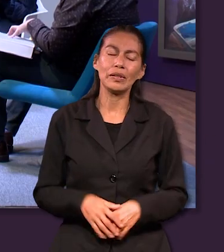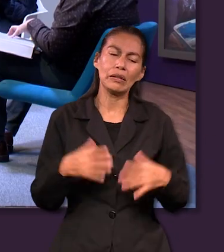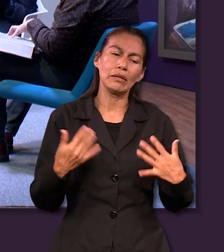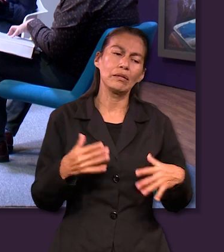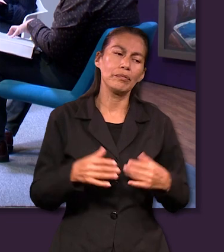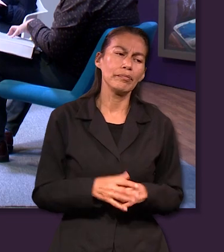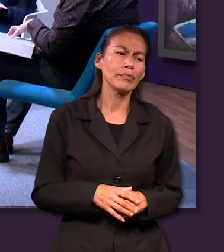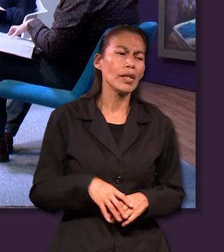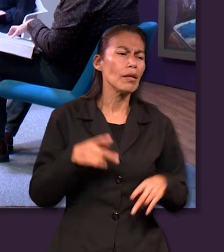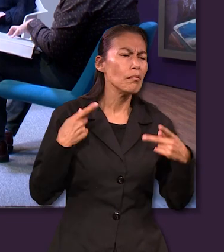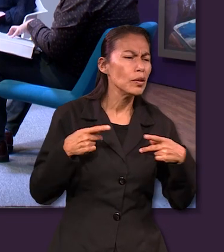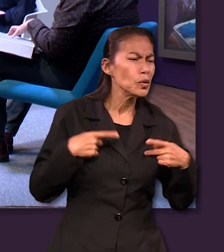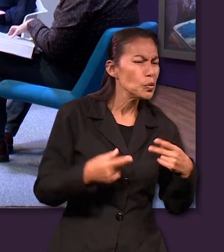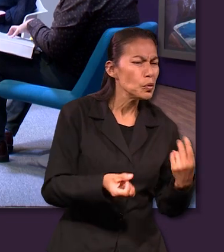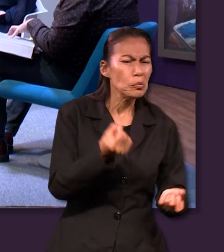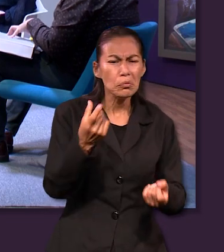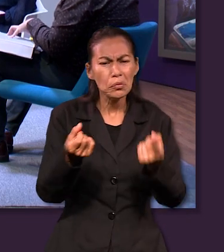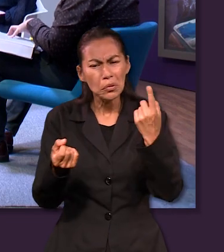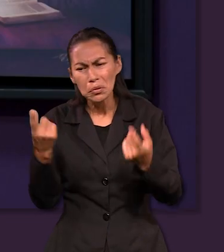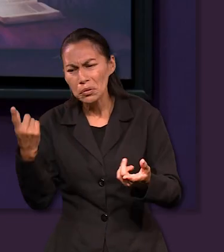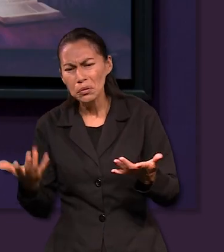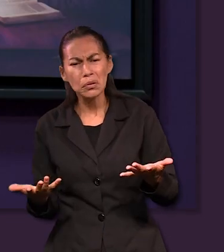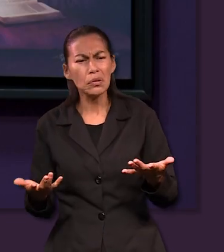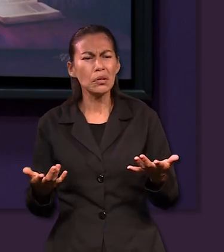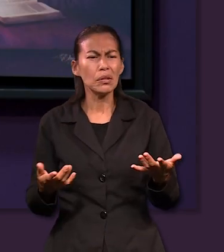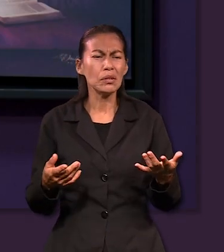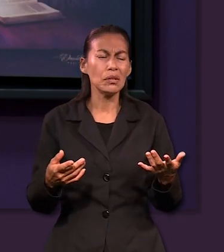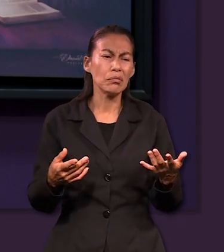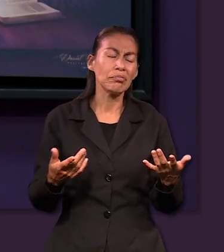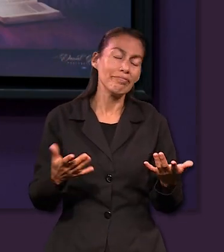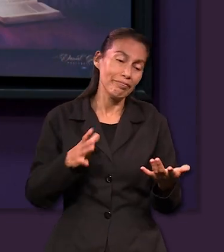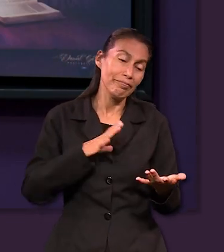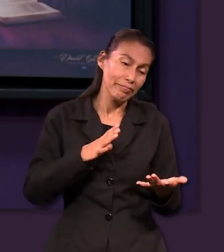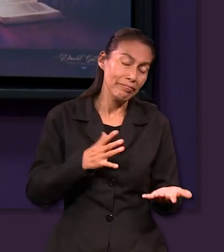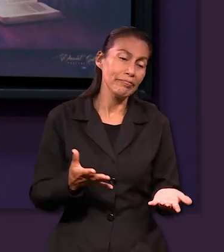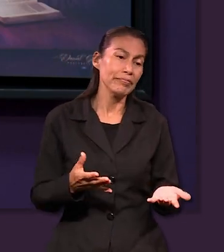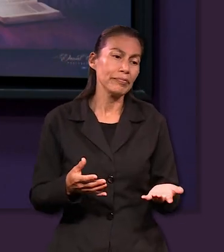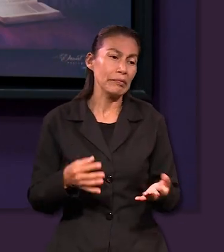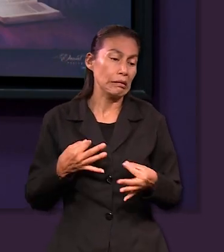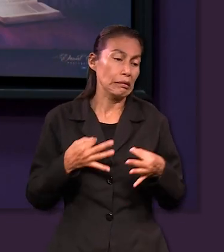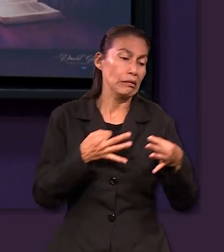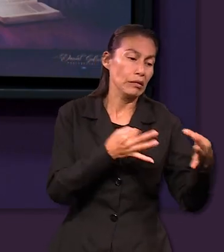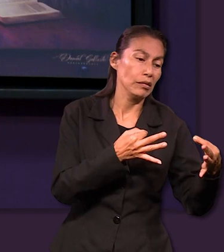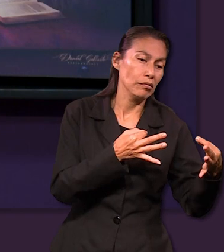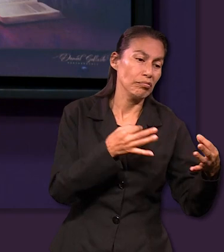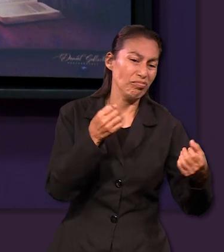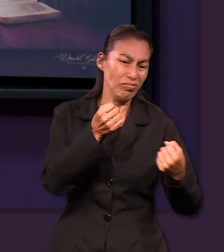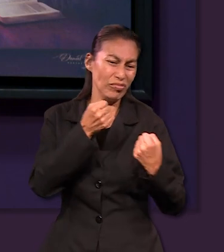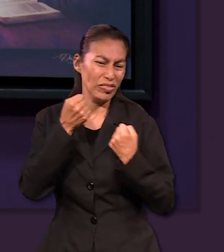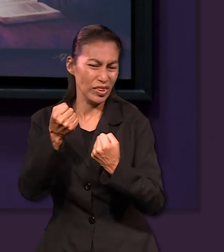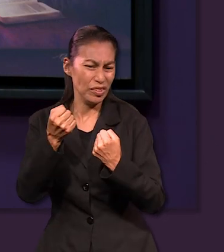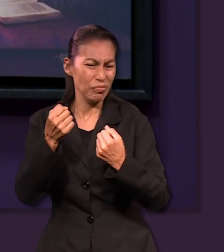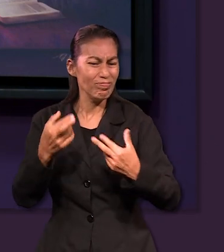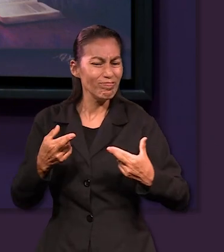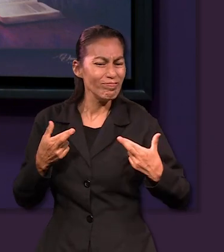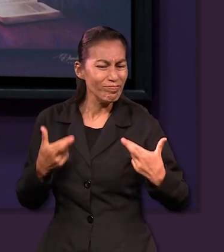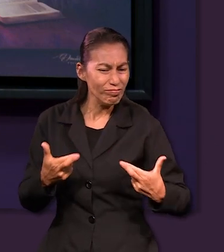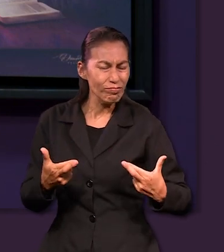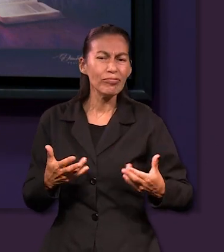Creo que una de las tentaciones que muchas personas en algún momento pueden o se puede caer es en la cuestión del poder ¿no?